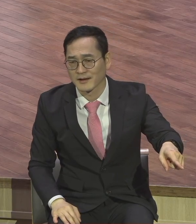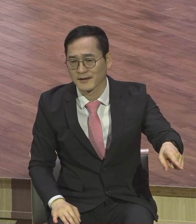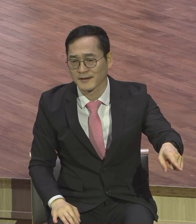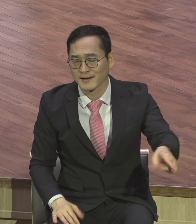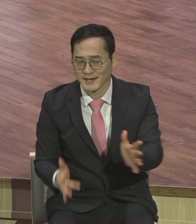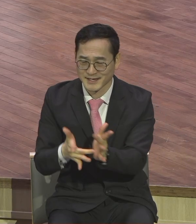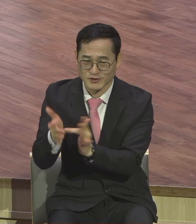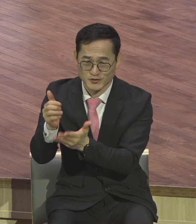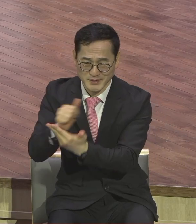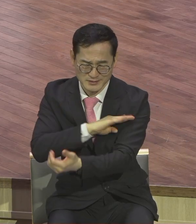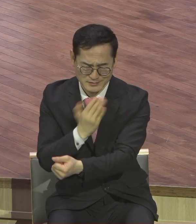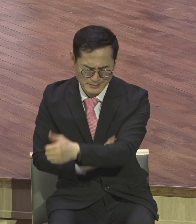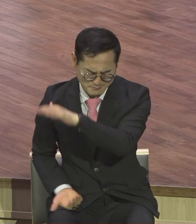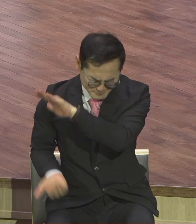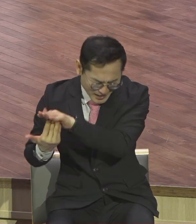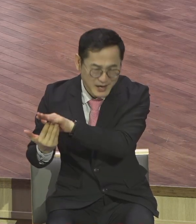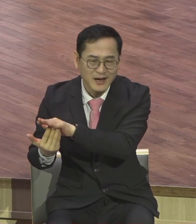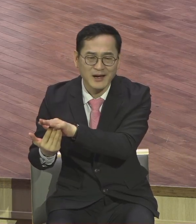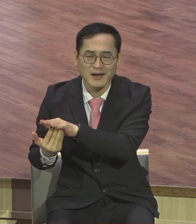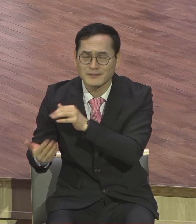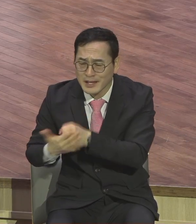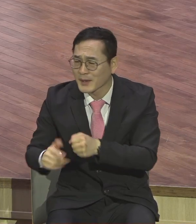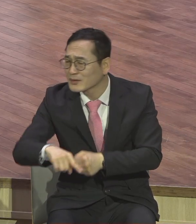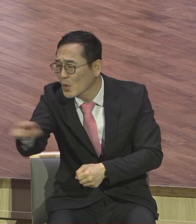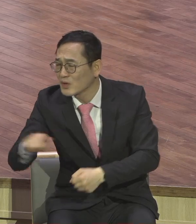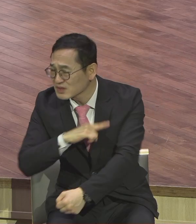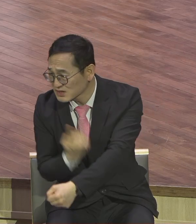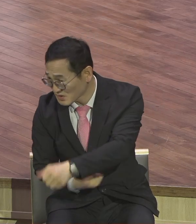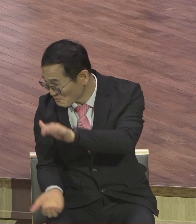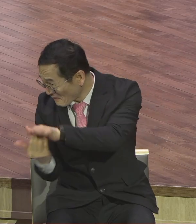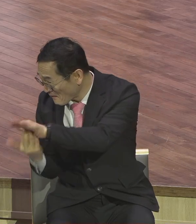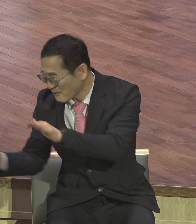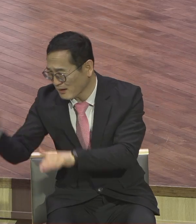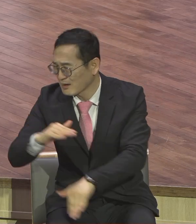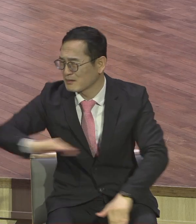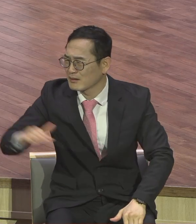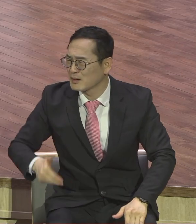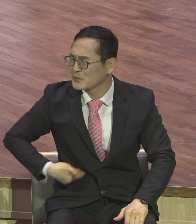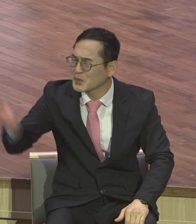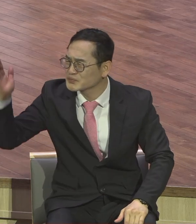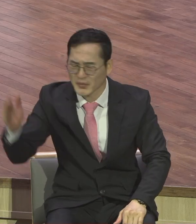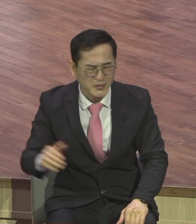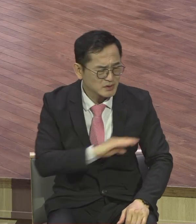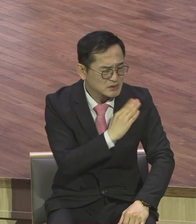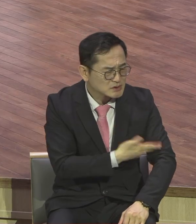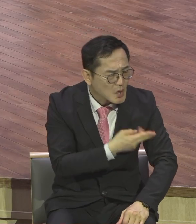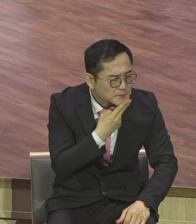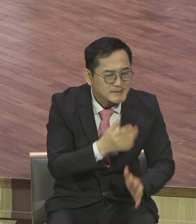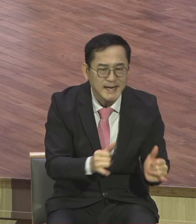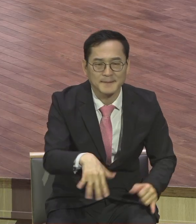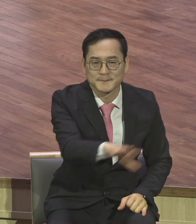때문에 능력 있는 너 필요 없다는 얘기에요 지금 그래서 하나님은 능력 있다는 사람을 서지 않습니다